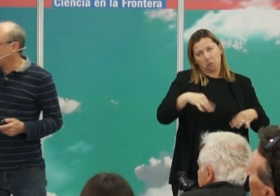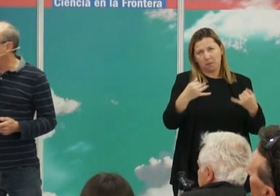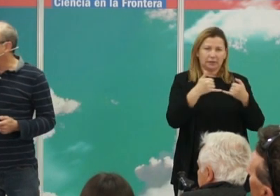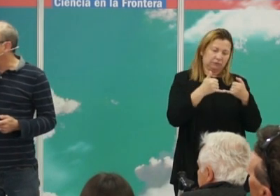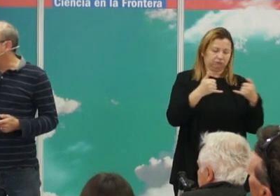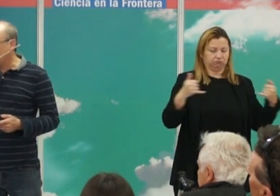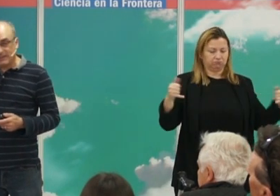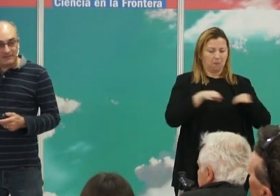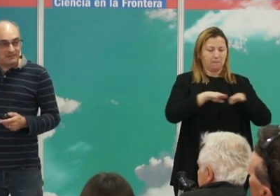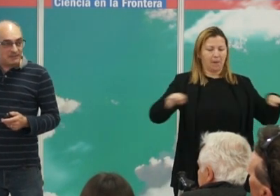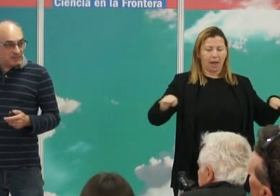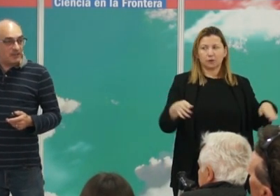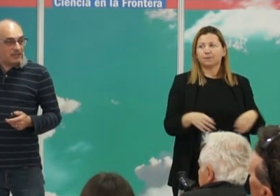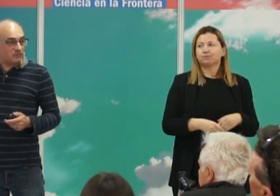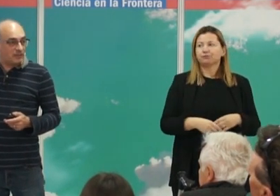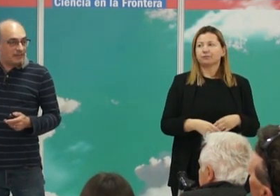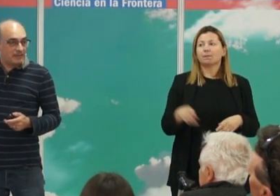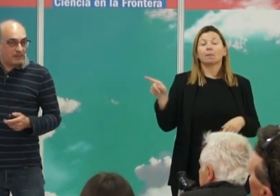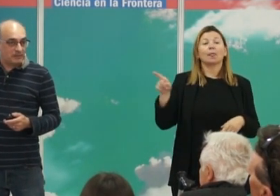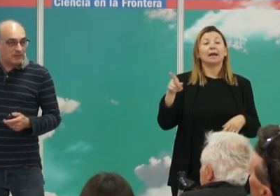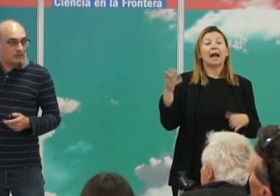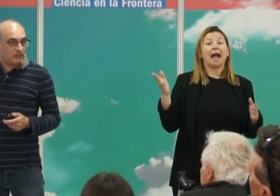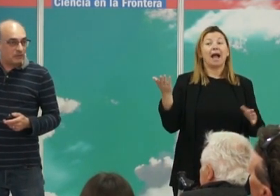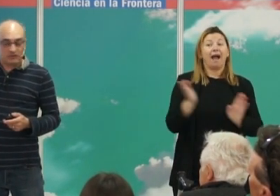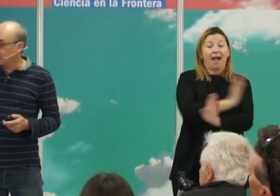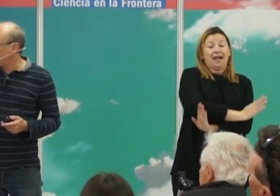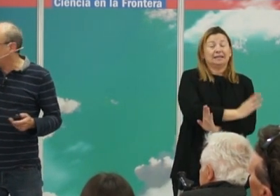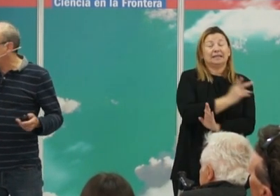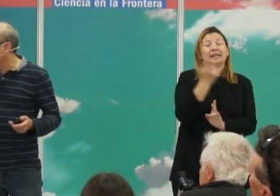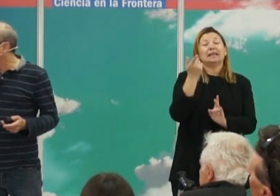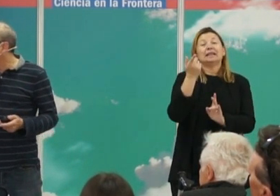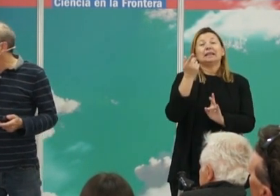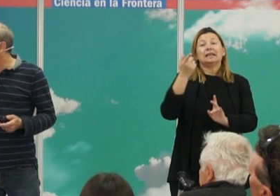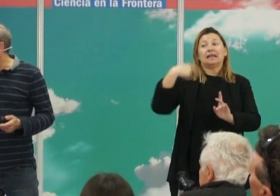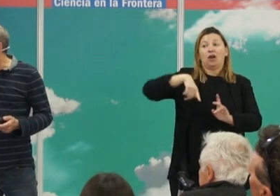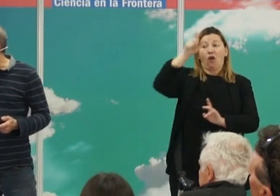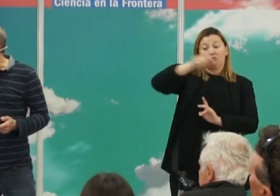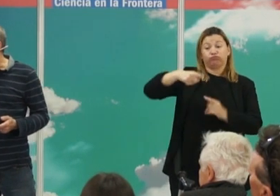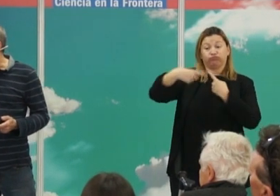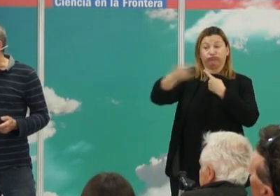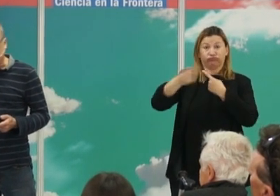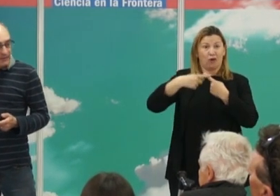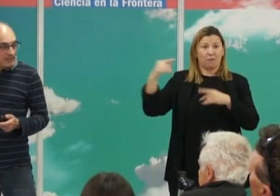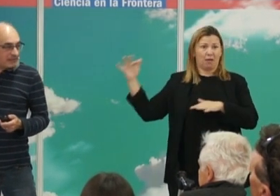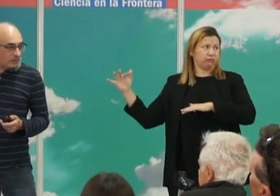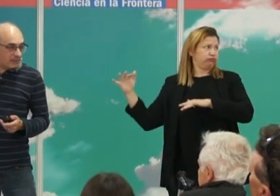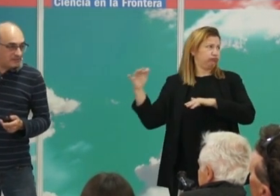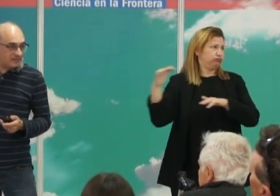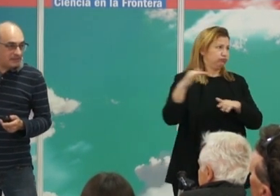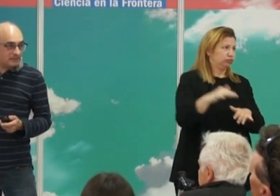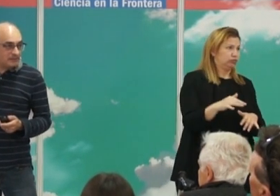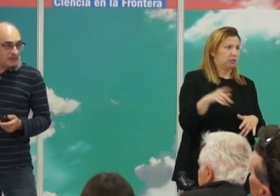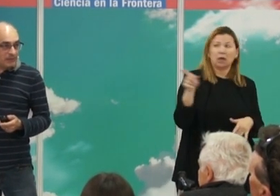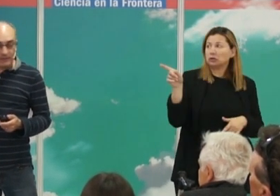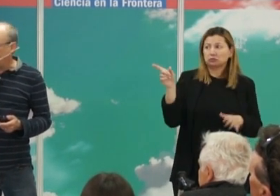Antes de la llegada de los nómadas de las estepas de la península ibérica hace 4.400 años, pues esta ancestralidad no